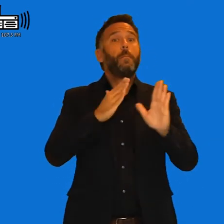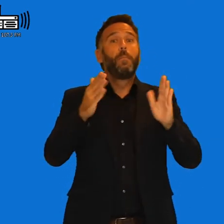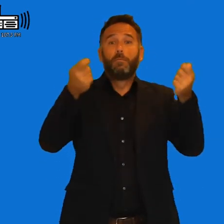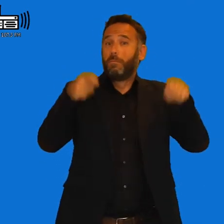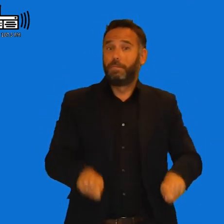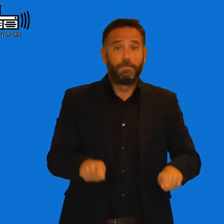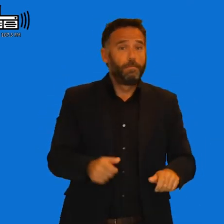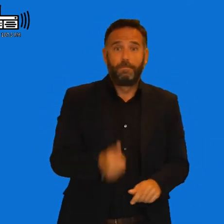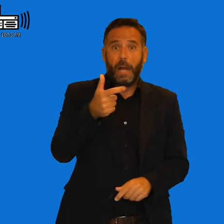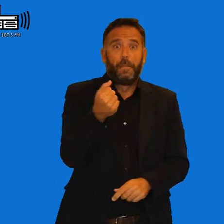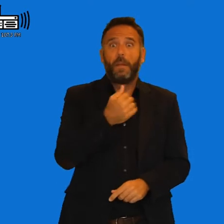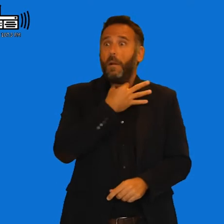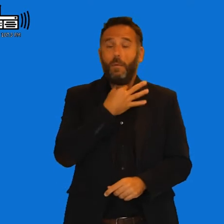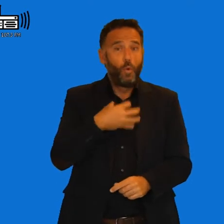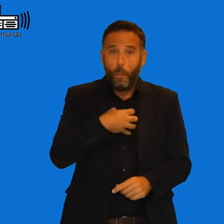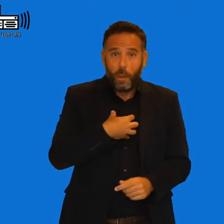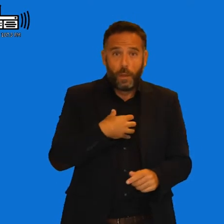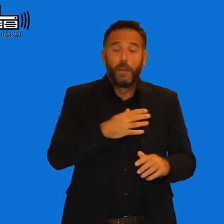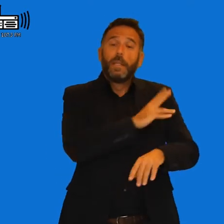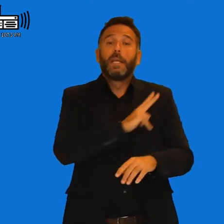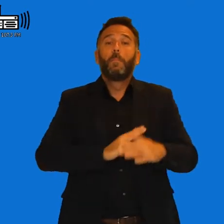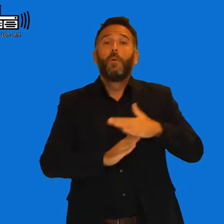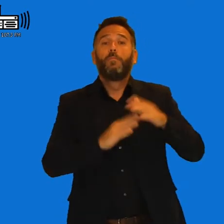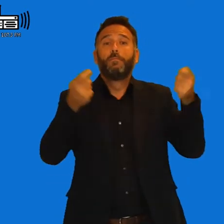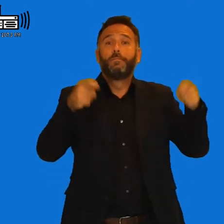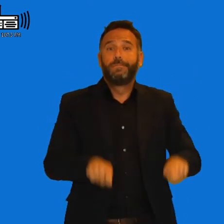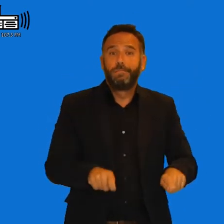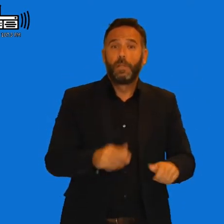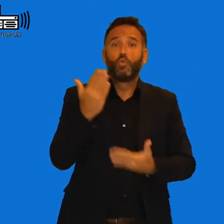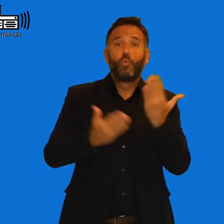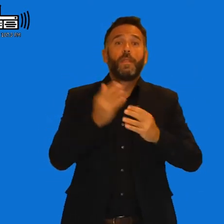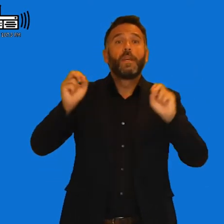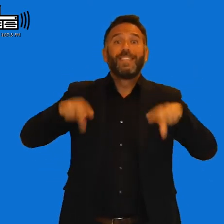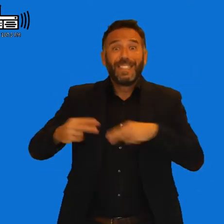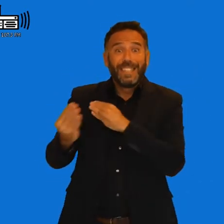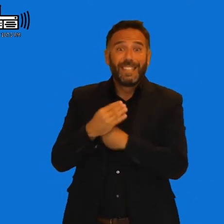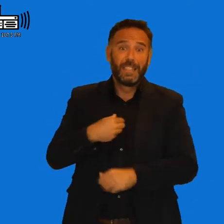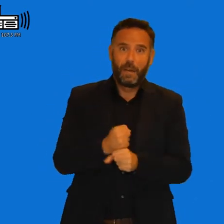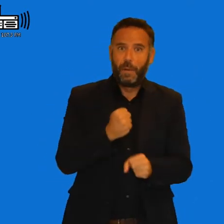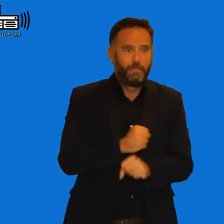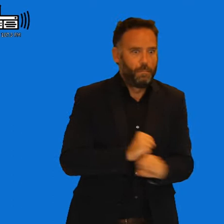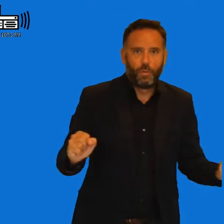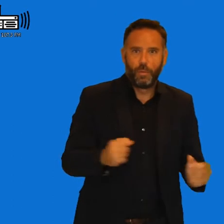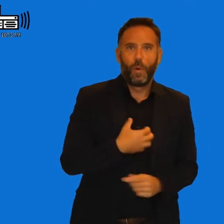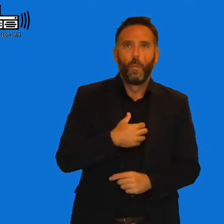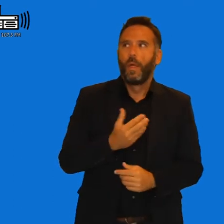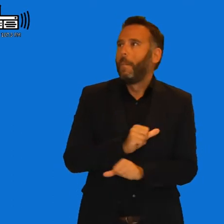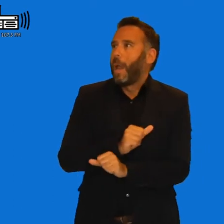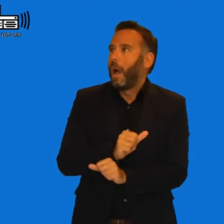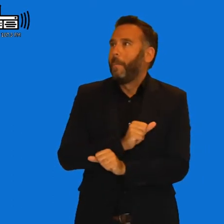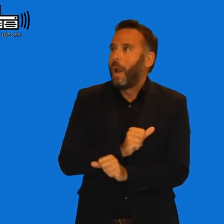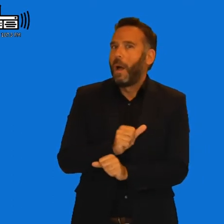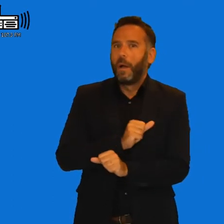había forma de subsistir, no había forma, Exactamente, es si no hay subvenciones no se puede trabajar y así tampoco no podemos estar a expensas de que den a las